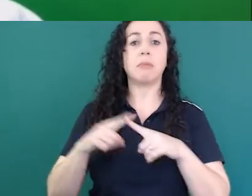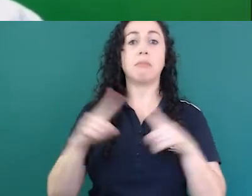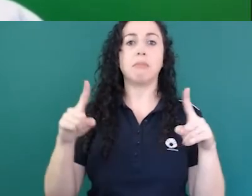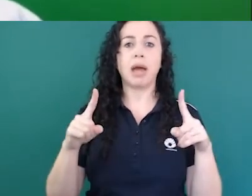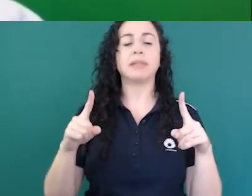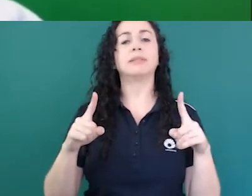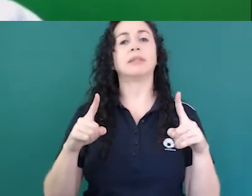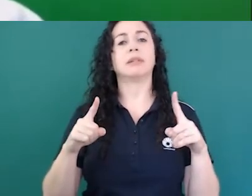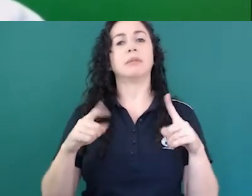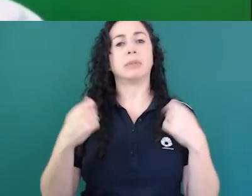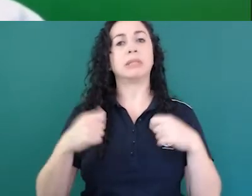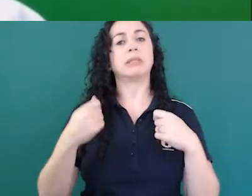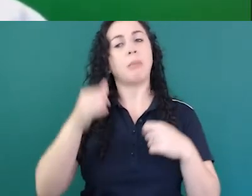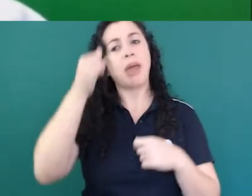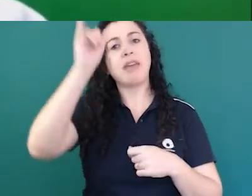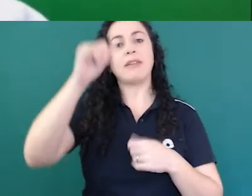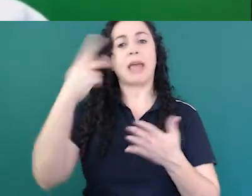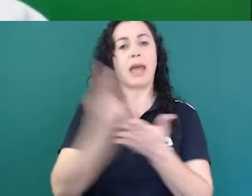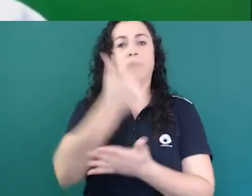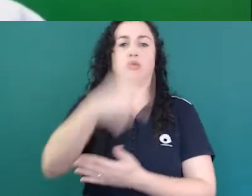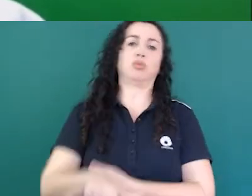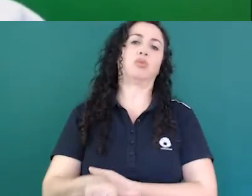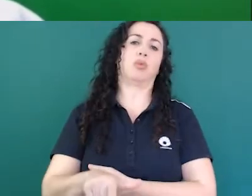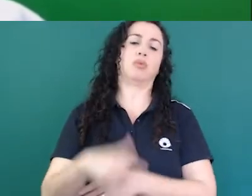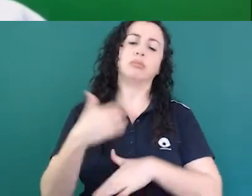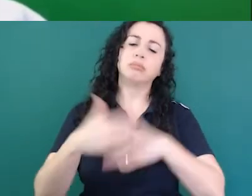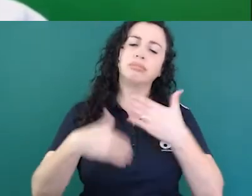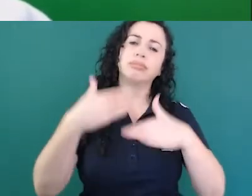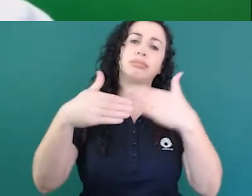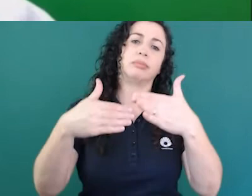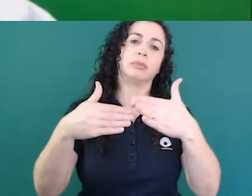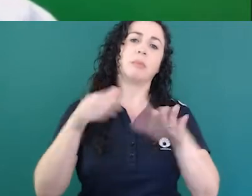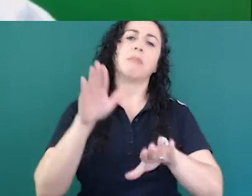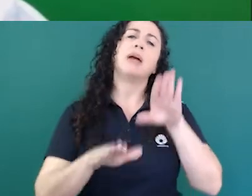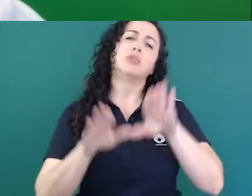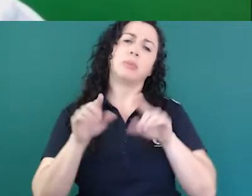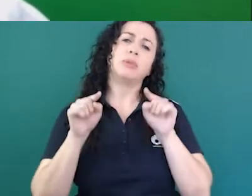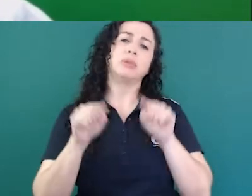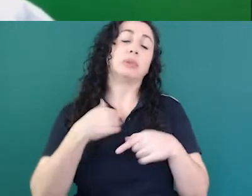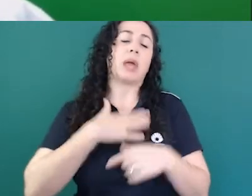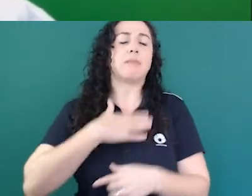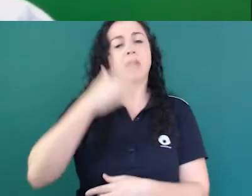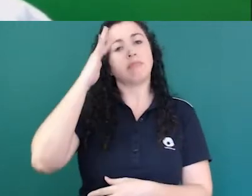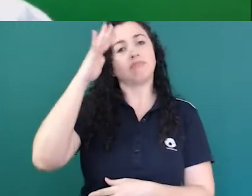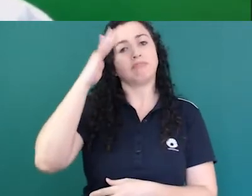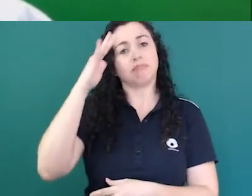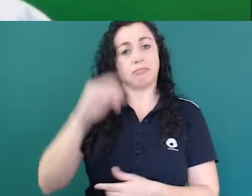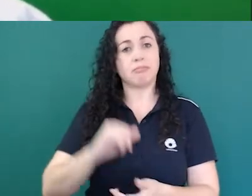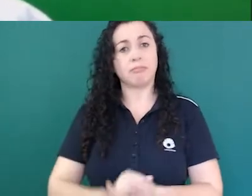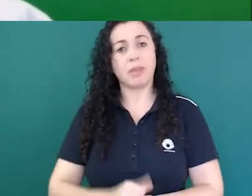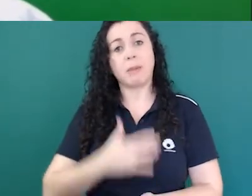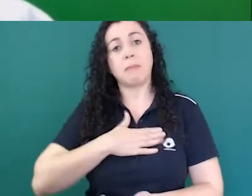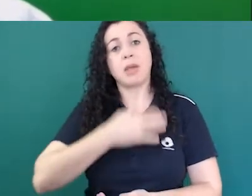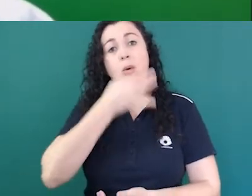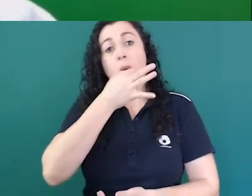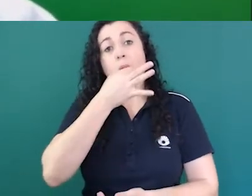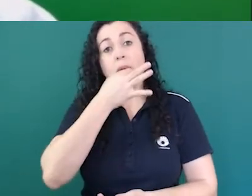e caminhar pra frente é um pouco nessa linha que eu imagino pelo menos minha pequena contribuição acho que minha contribuição não é grande minha